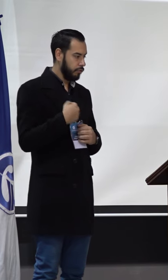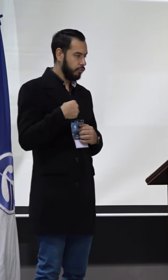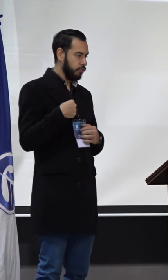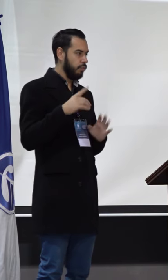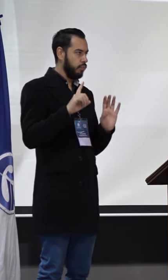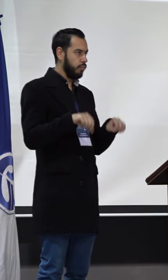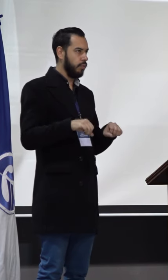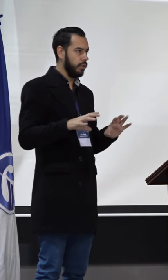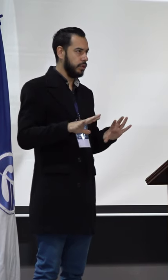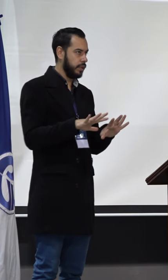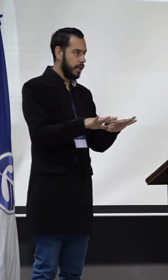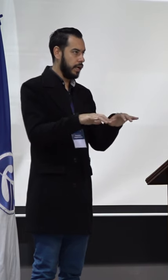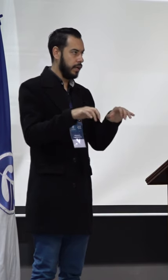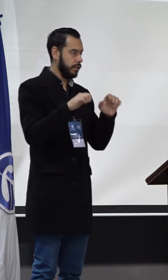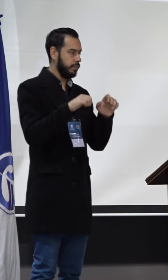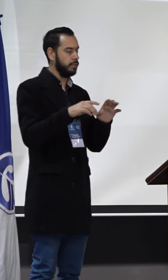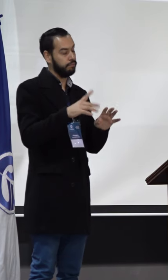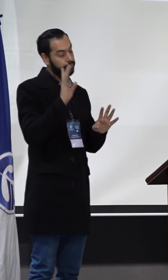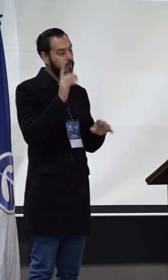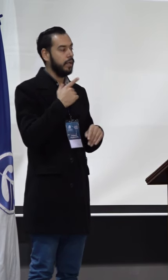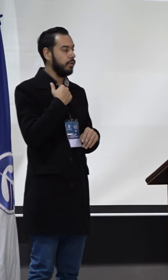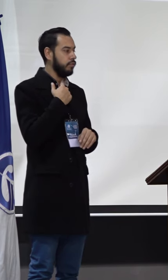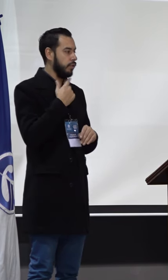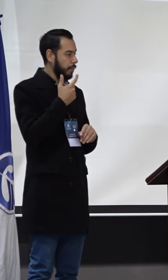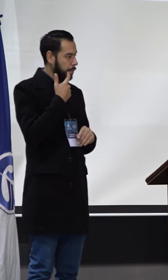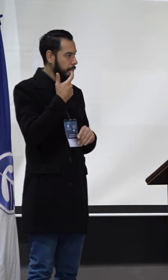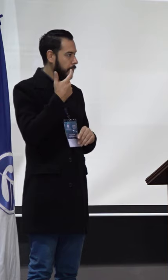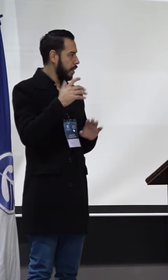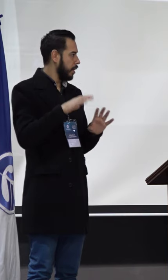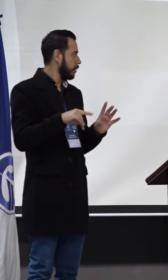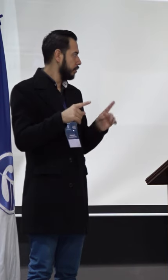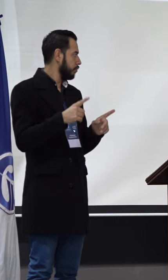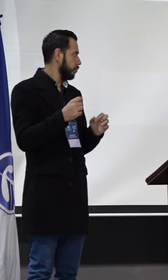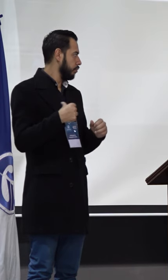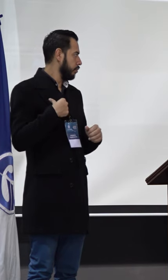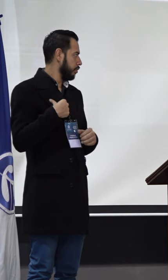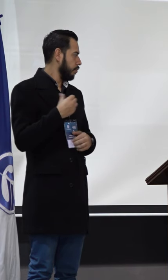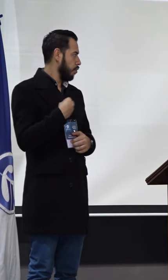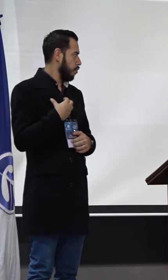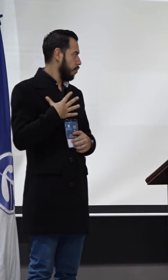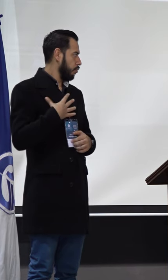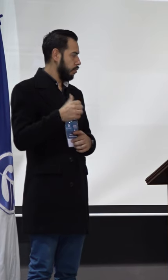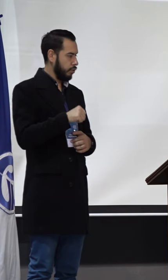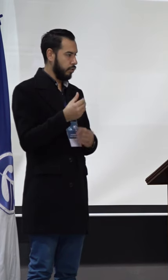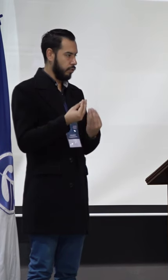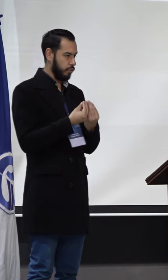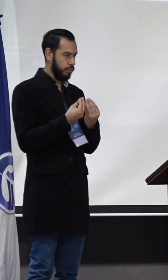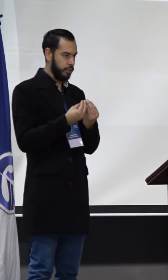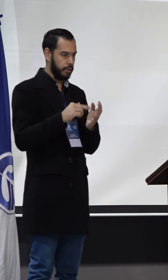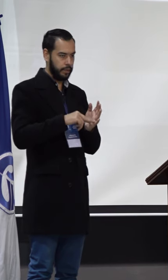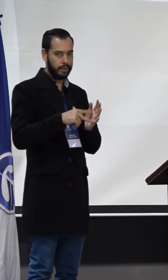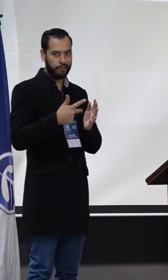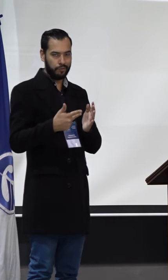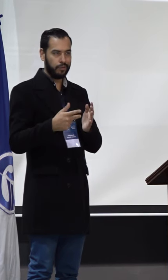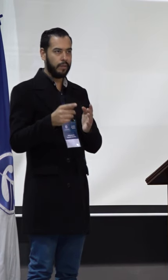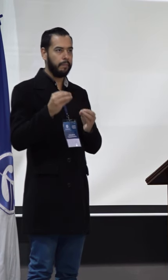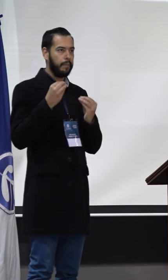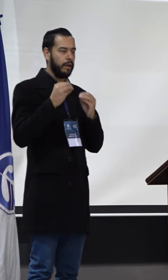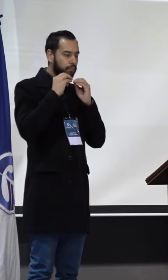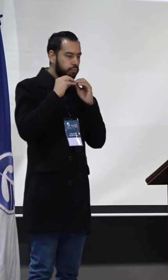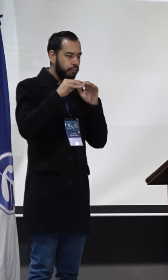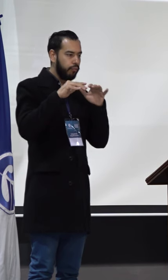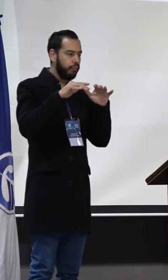podamos hacer una asamblea. Me hubiese gustado mucho más que tuviéramos la oportunidad, como lo dijeron los compañeros anteriores, de utilizar la tecnología para que la gente